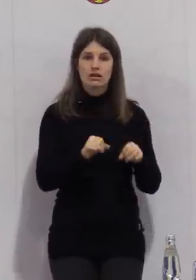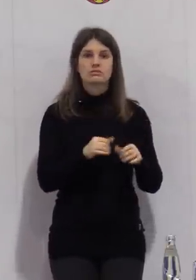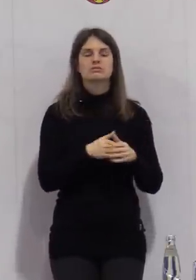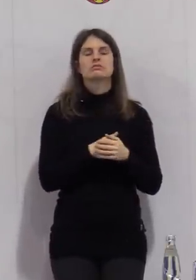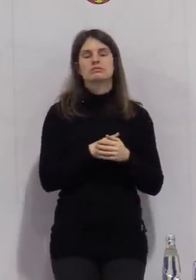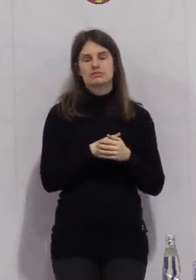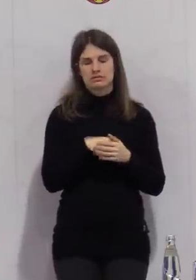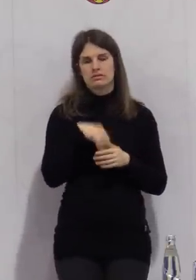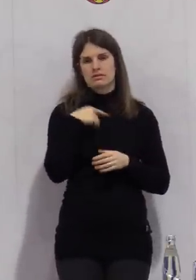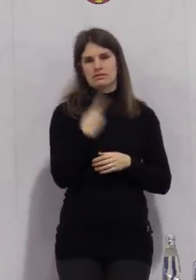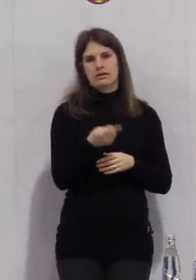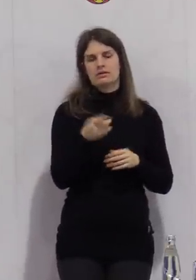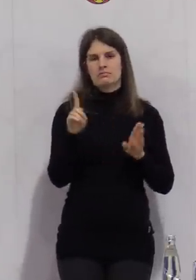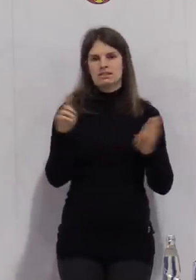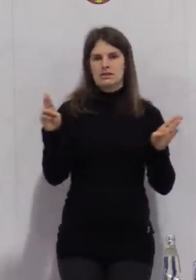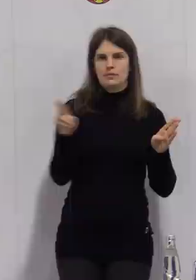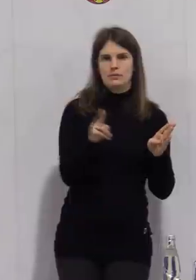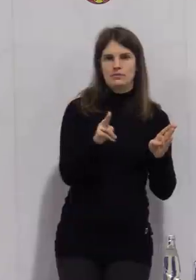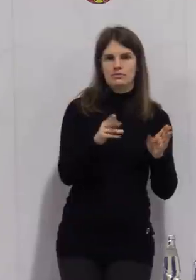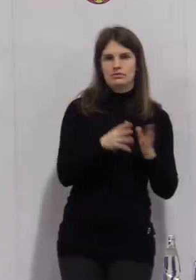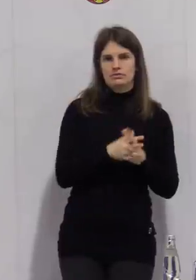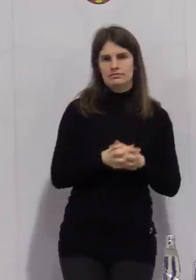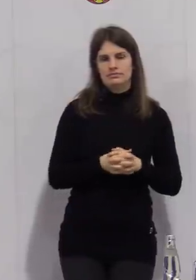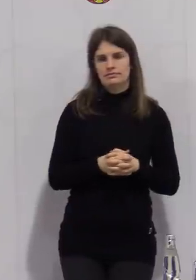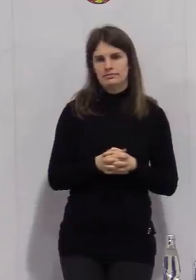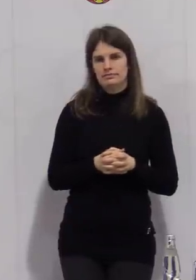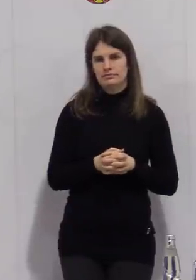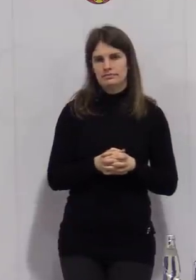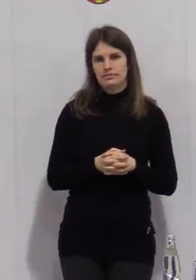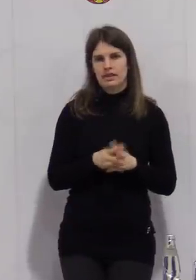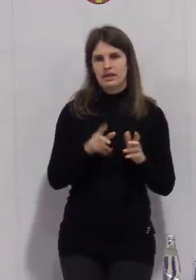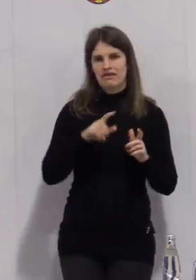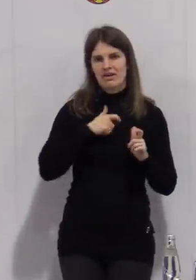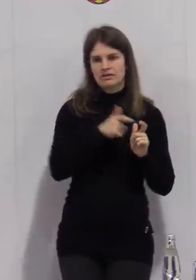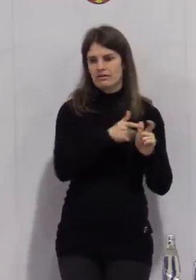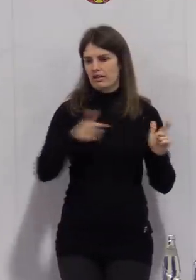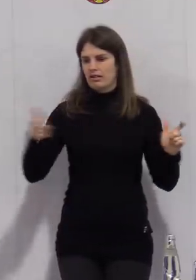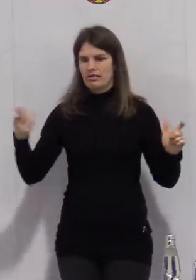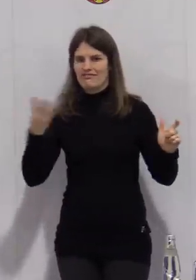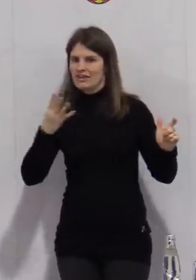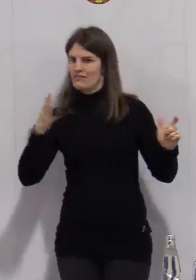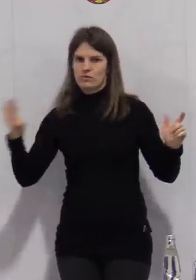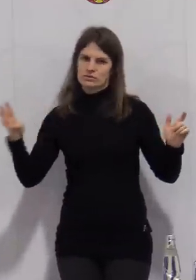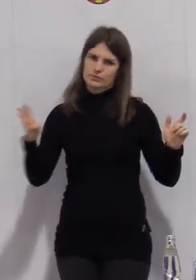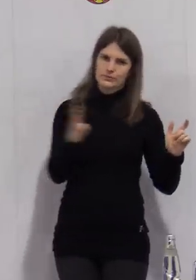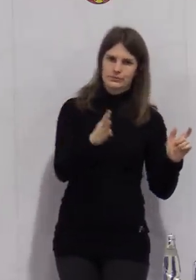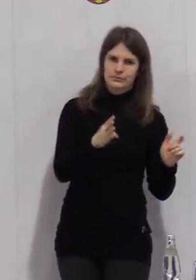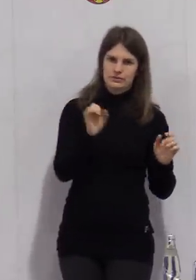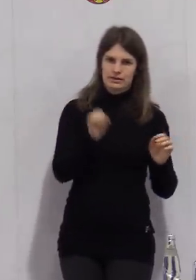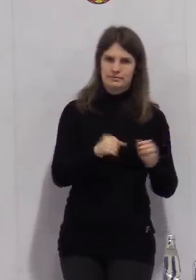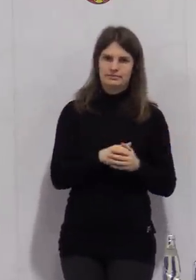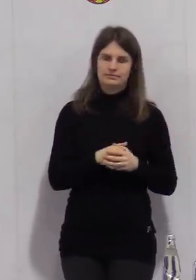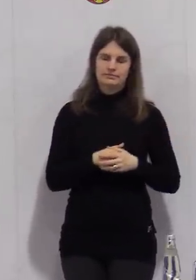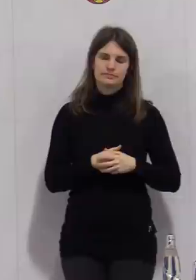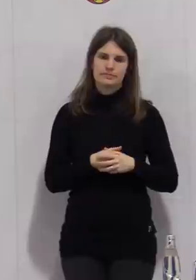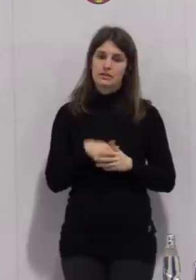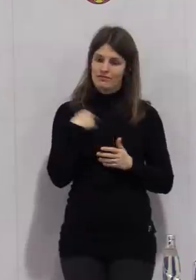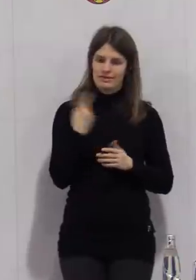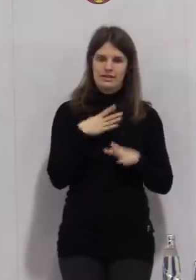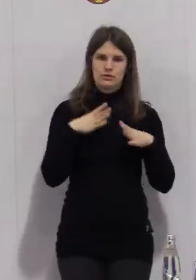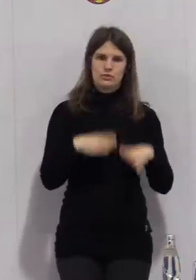zutreffen, eine Änderung dieser Anordnung durch uns getroffen werden kann.